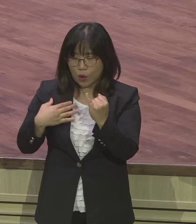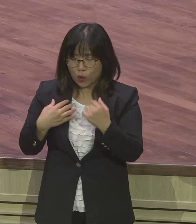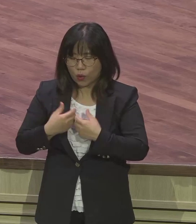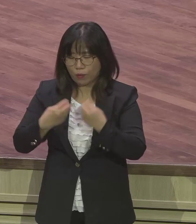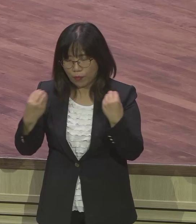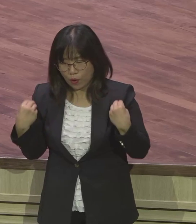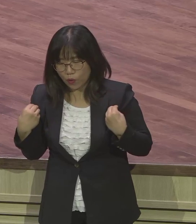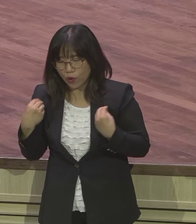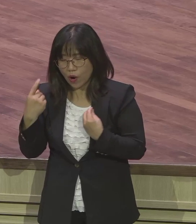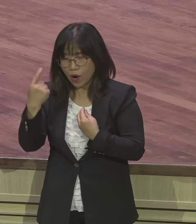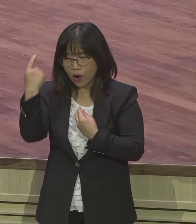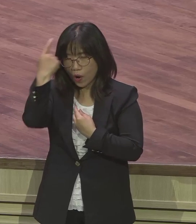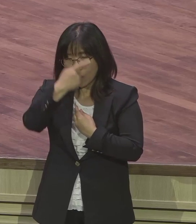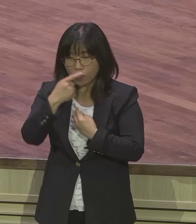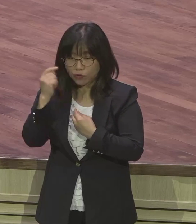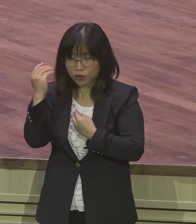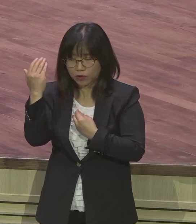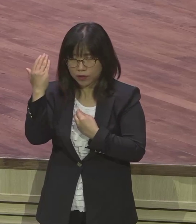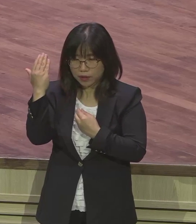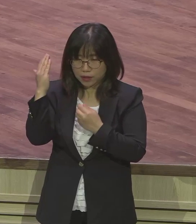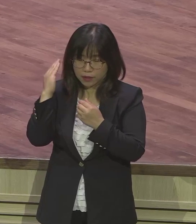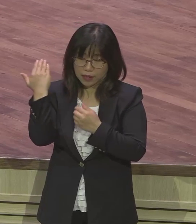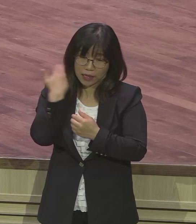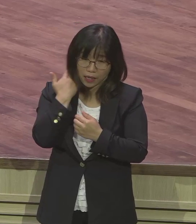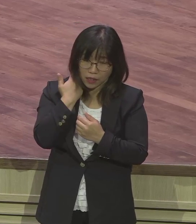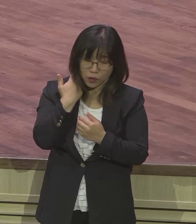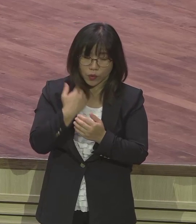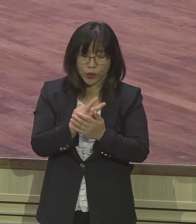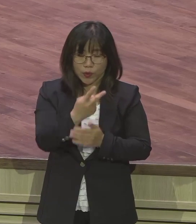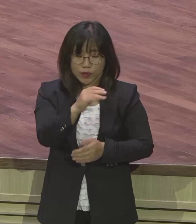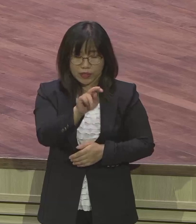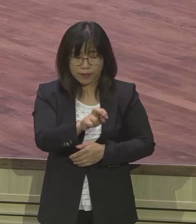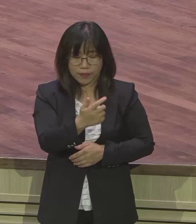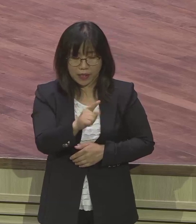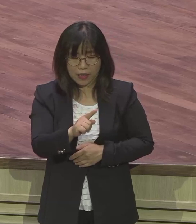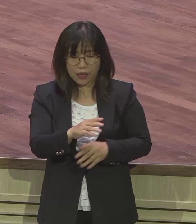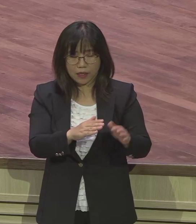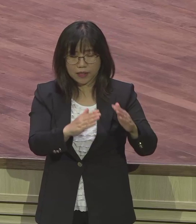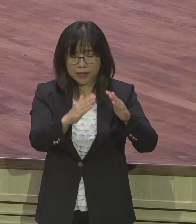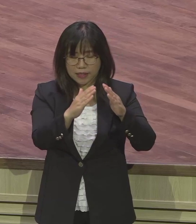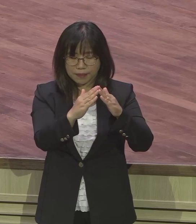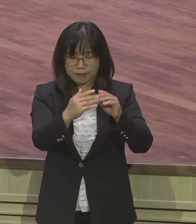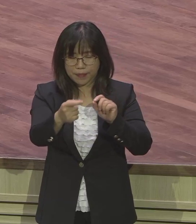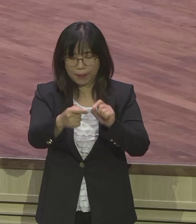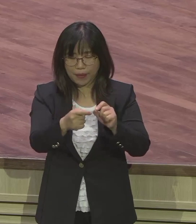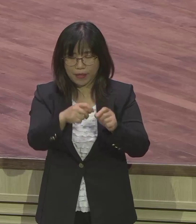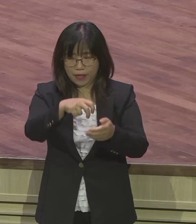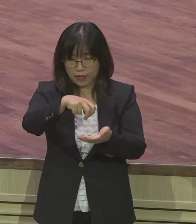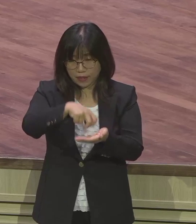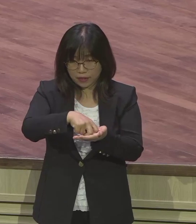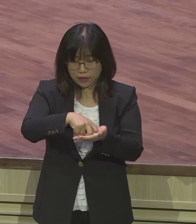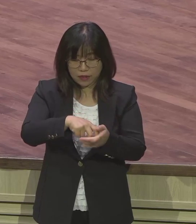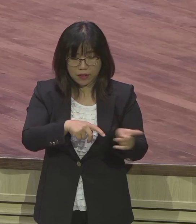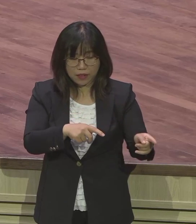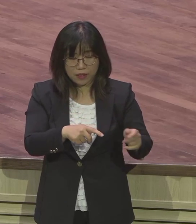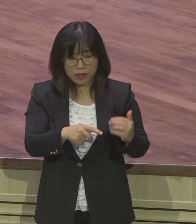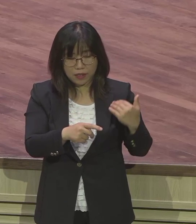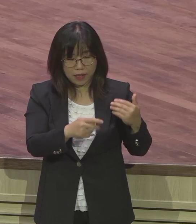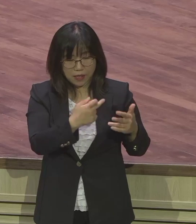휩싸고 딥나 길곁 에나임 문에 앉으니 이는 셀라가 장성함을 보았어도 자기를